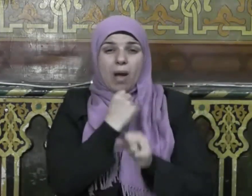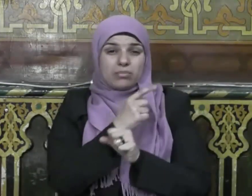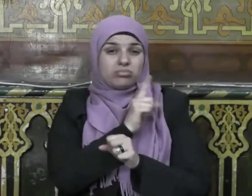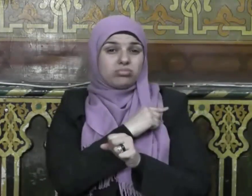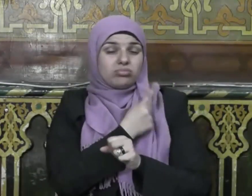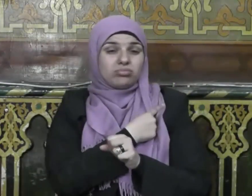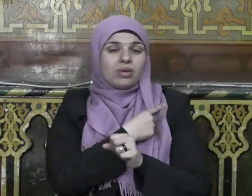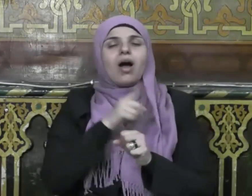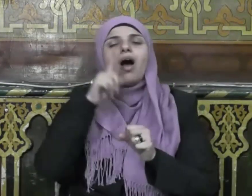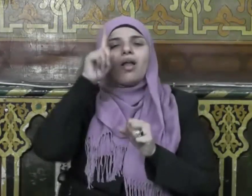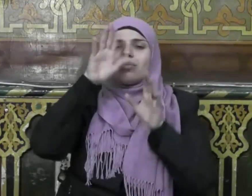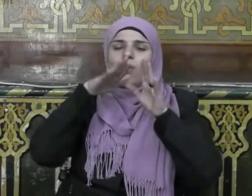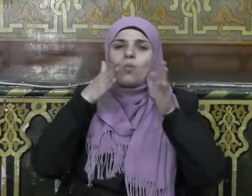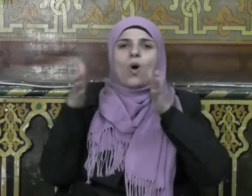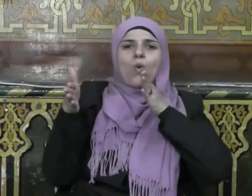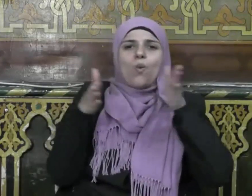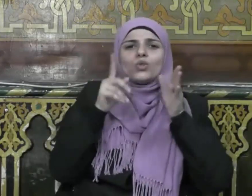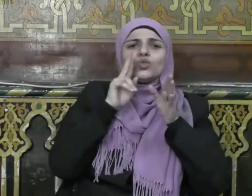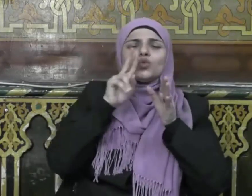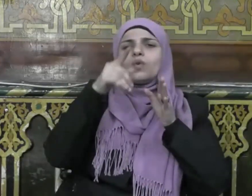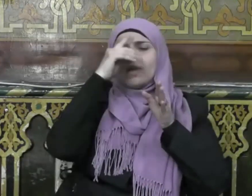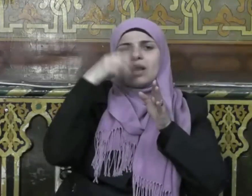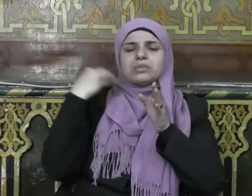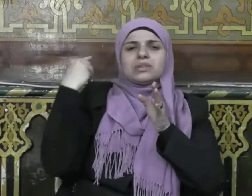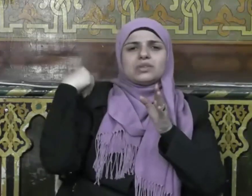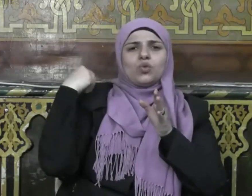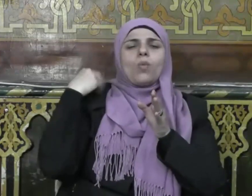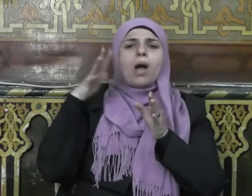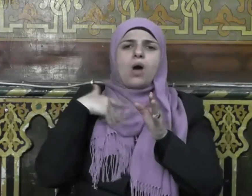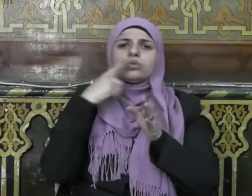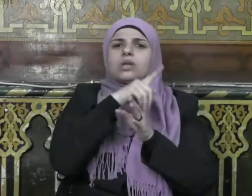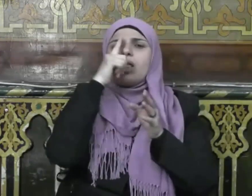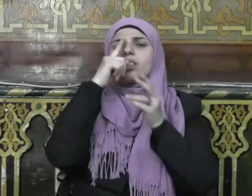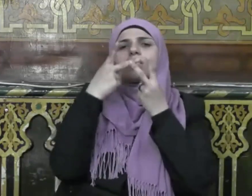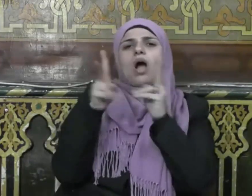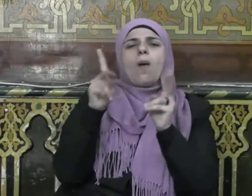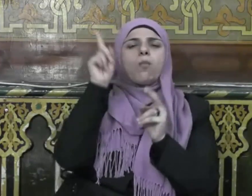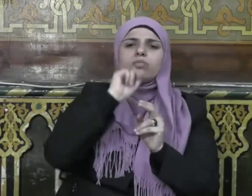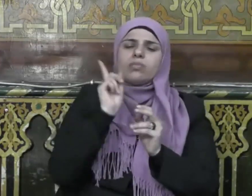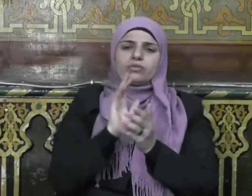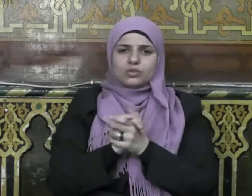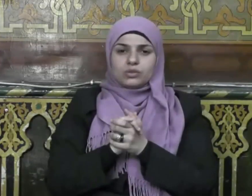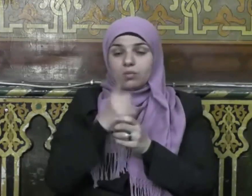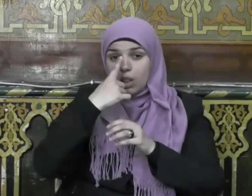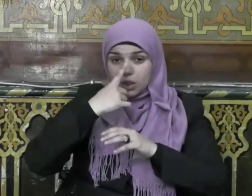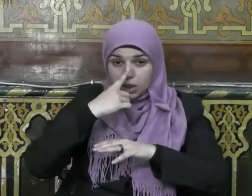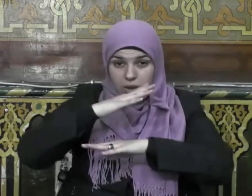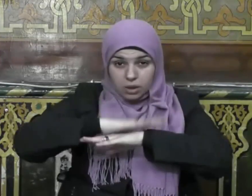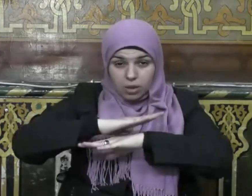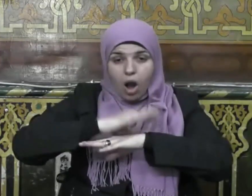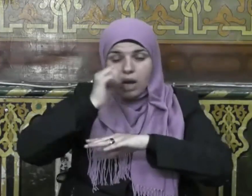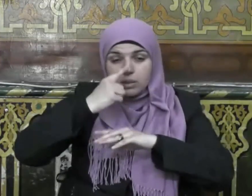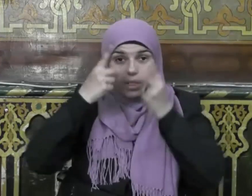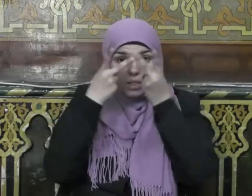كان ذلك علامة على رد الحسنة وعدم قبولها فالطاعة المتقبلة